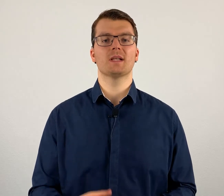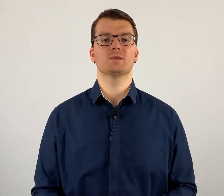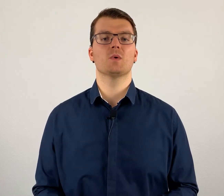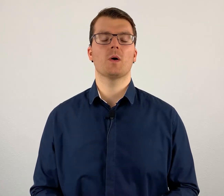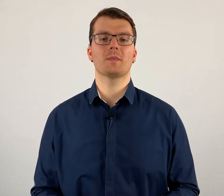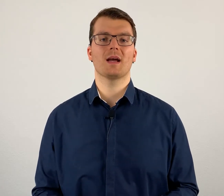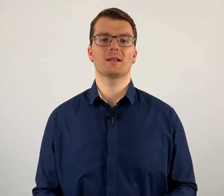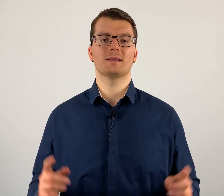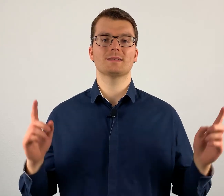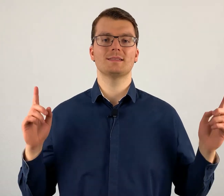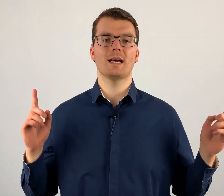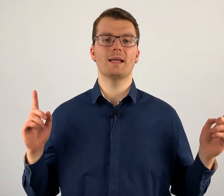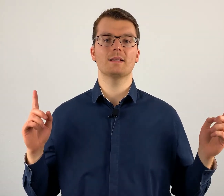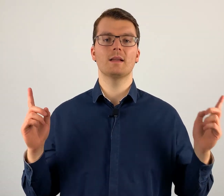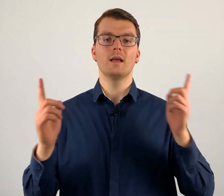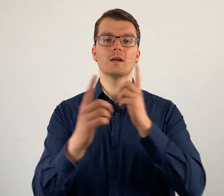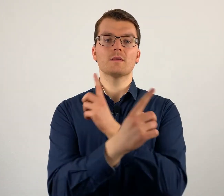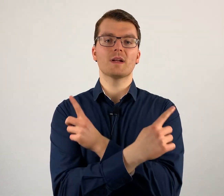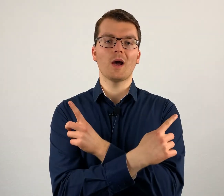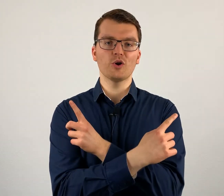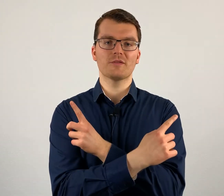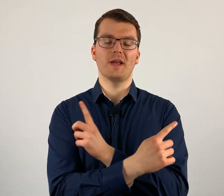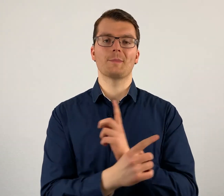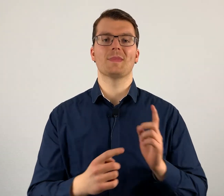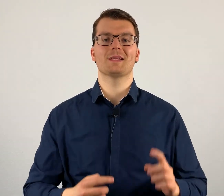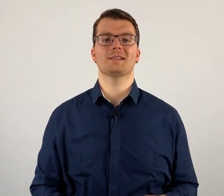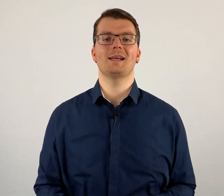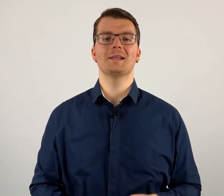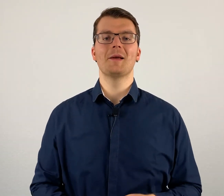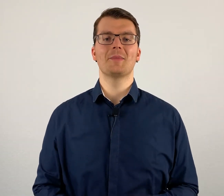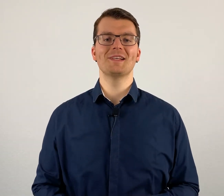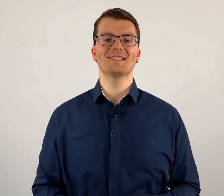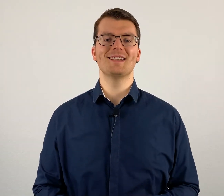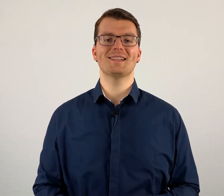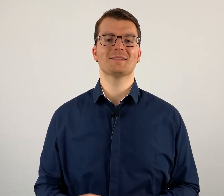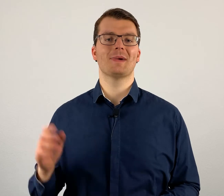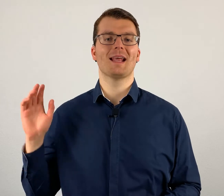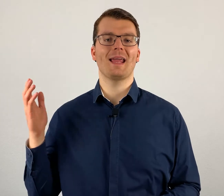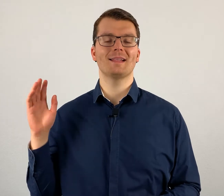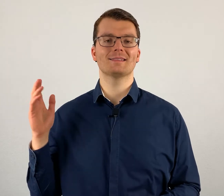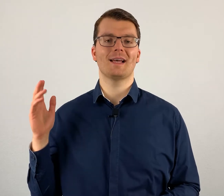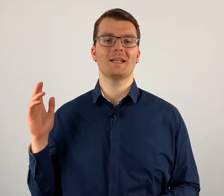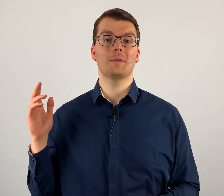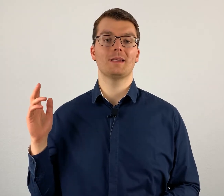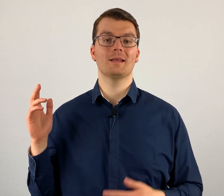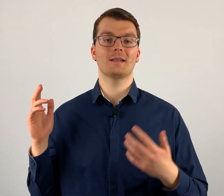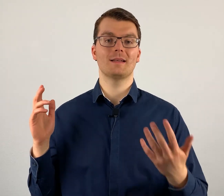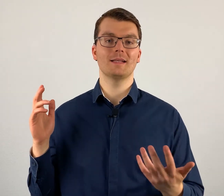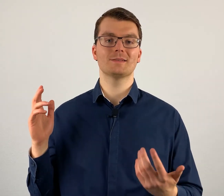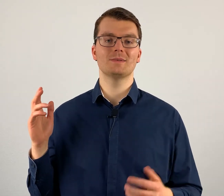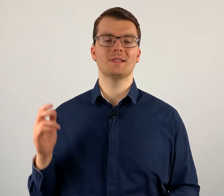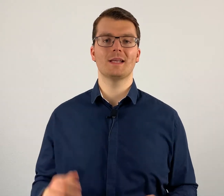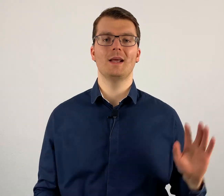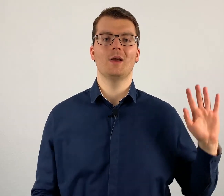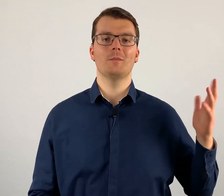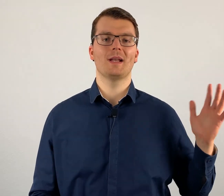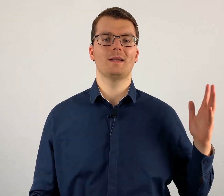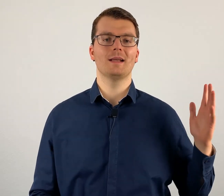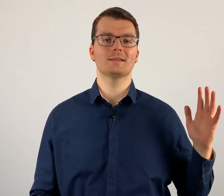dazu kommen kann, dass die Seiten vertauscht werden. Das heißt, plötzlich ist meine rechte Seite bei dir links zu sehen und meine linke